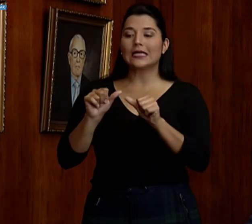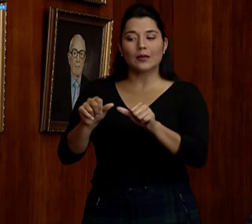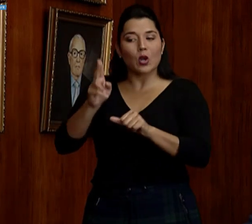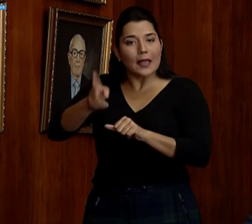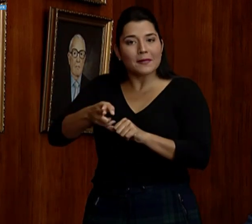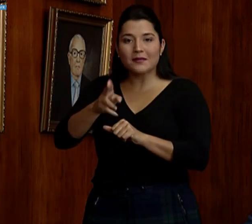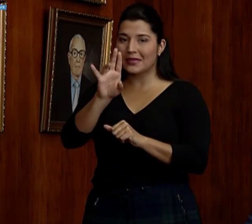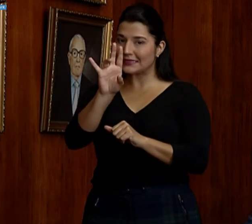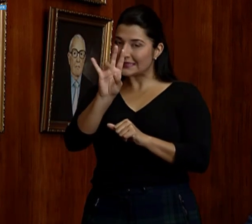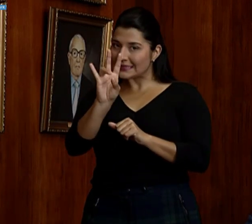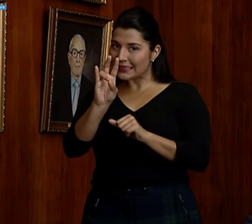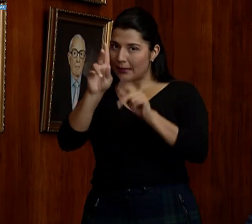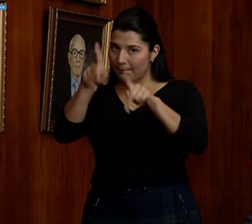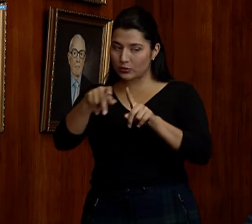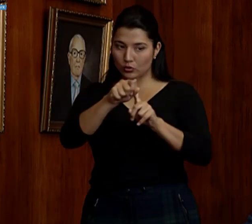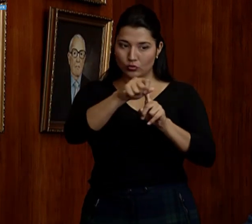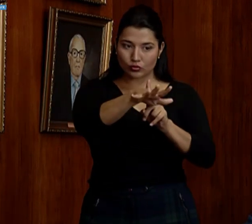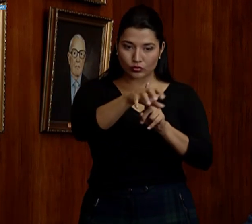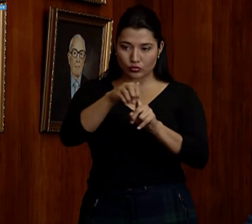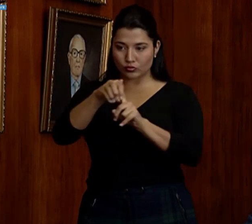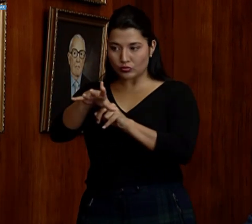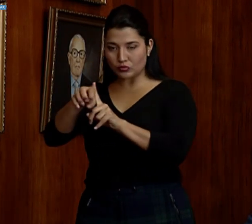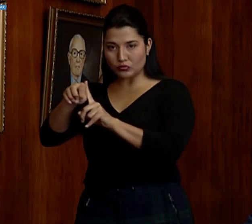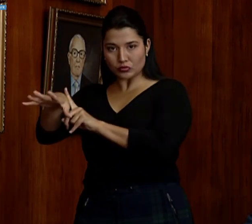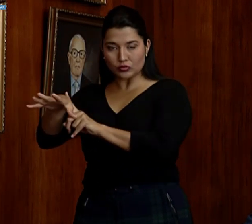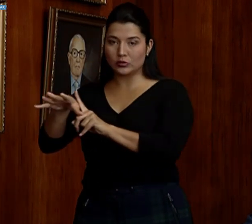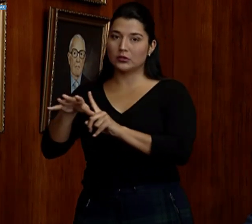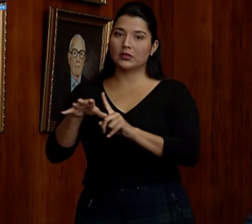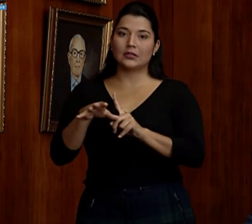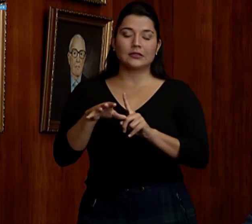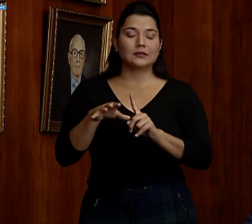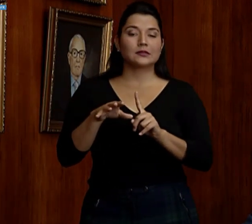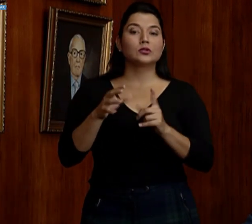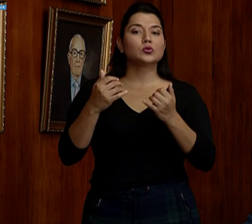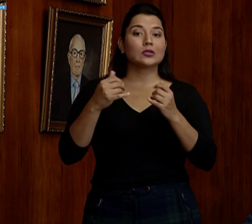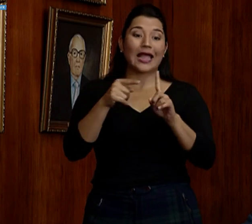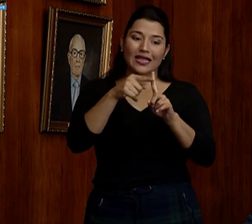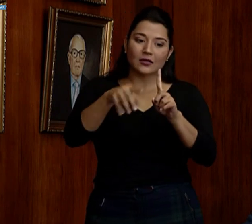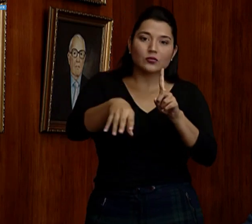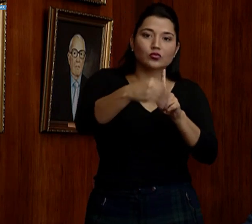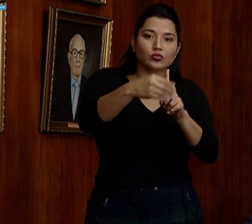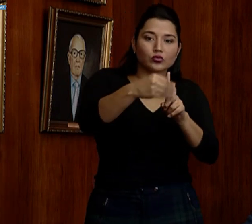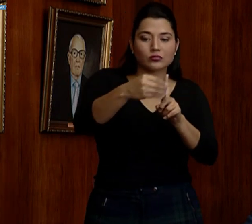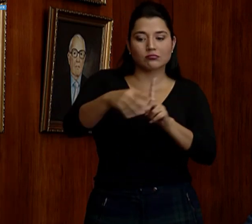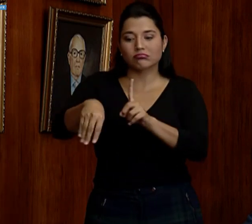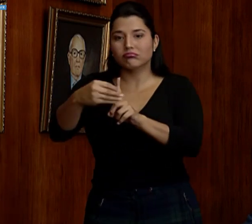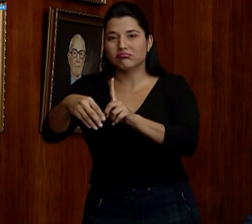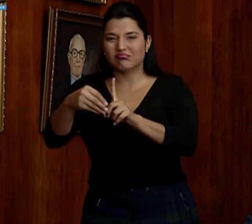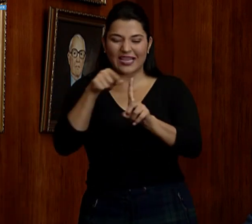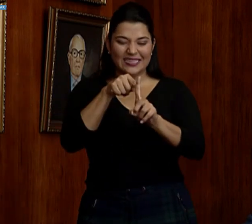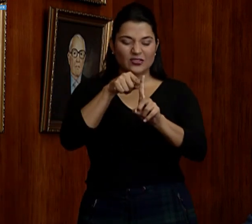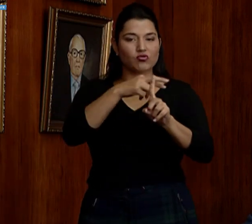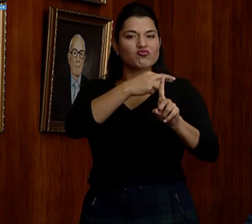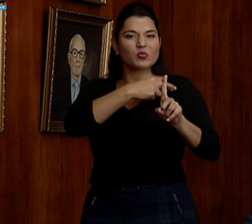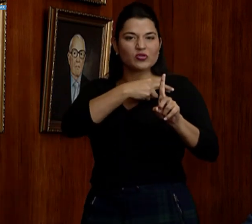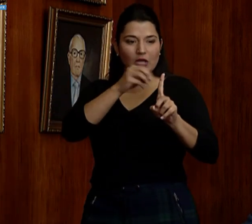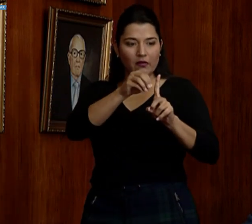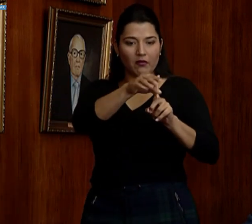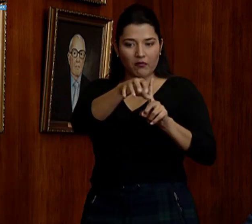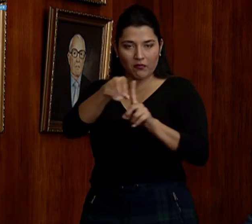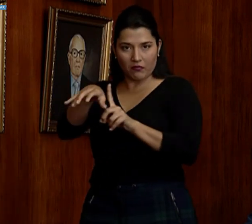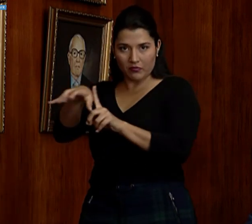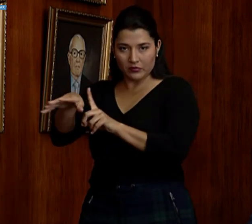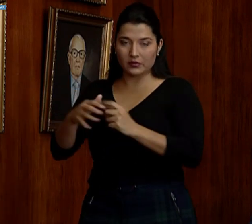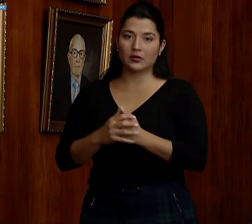es decir, a los cuales se han incorporado personas. Hay personas que en este momento están solas, porque son personas que han